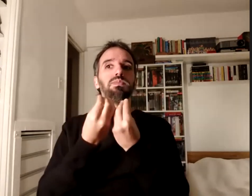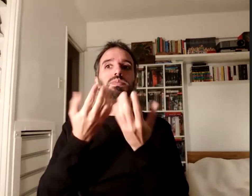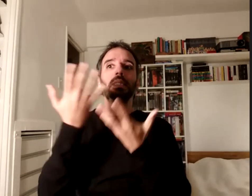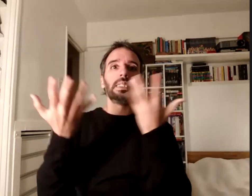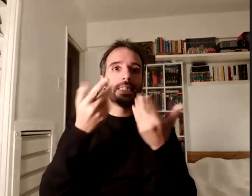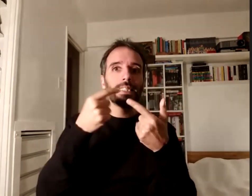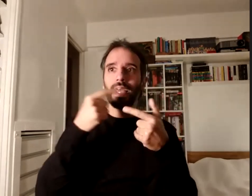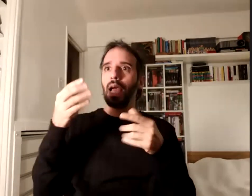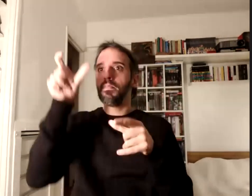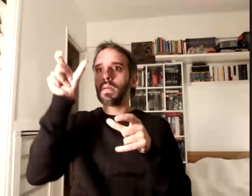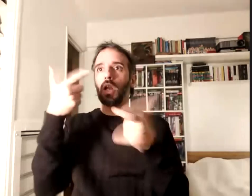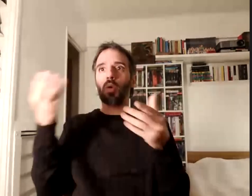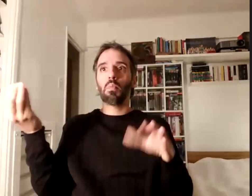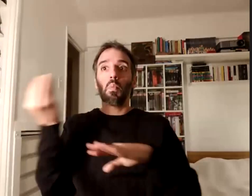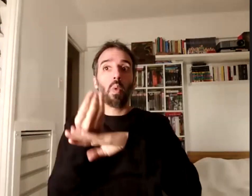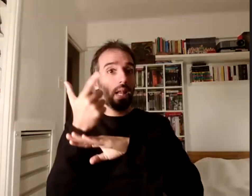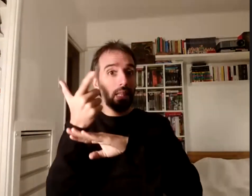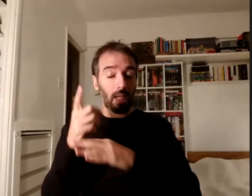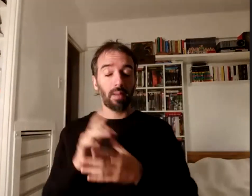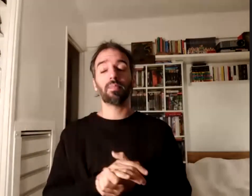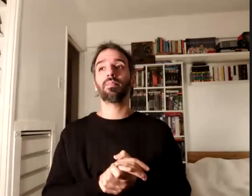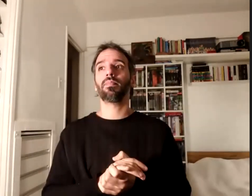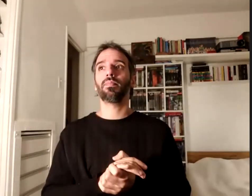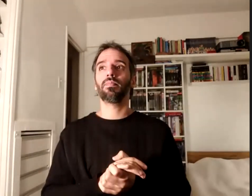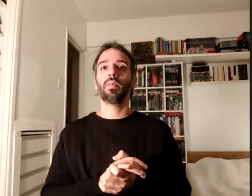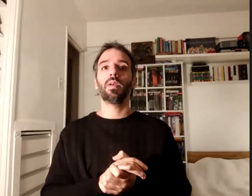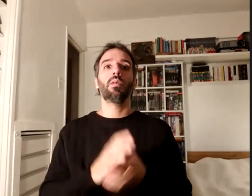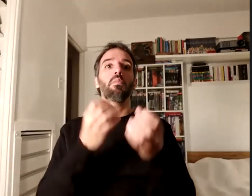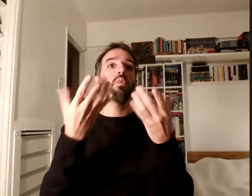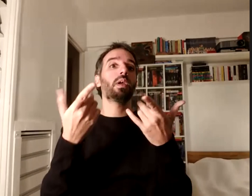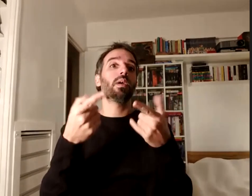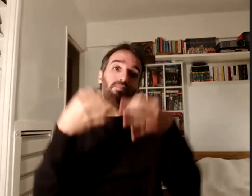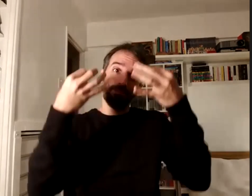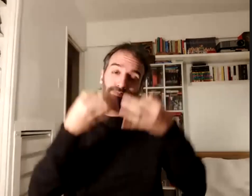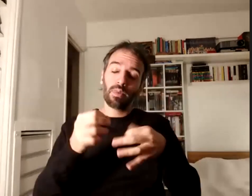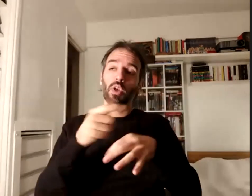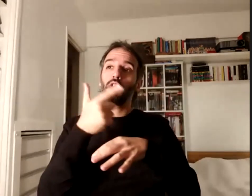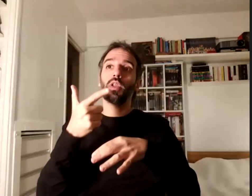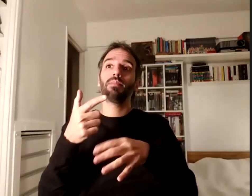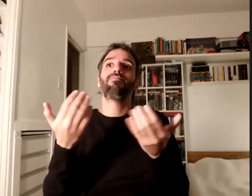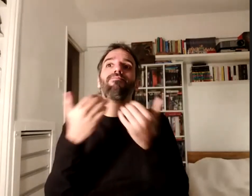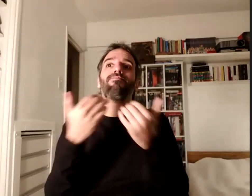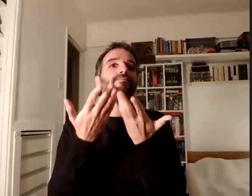estar porque justamente no tienen ni, tal vez, un dispositivo material